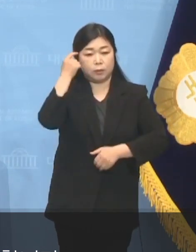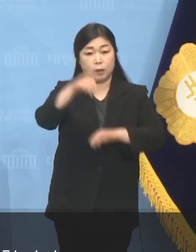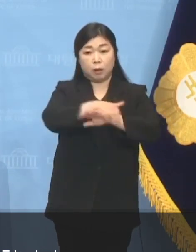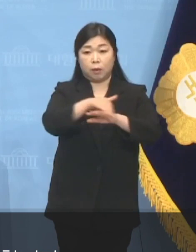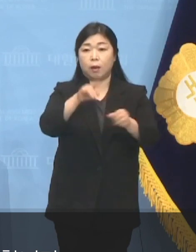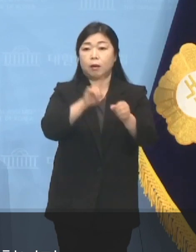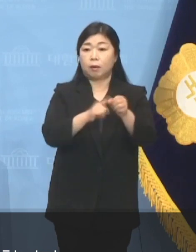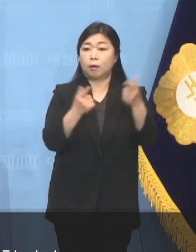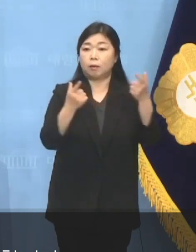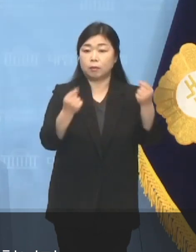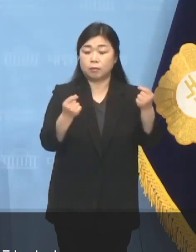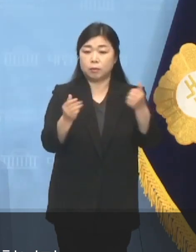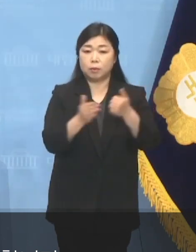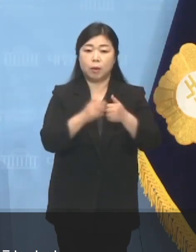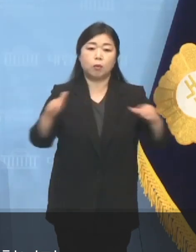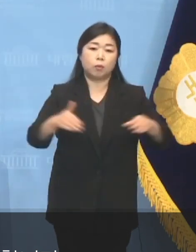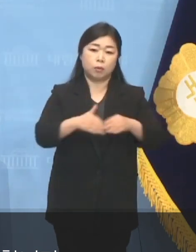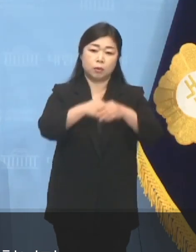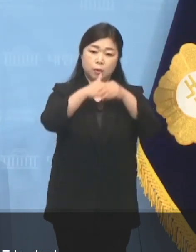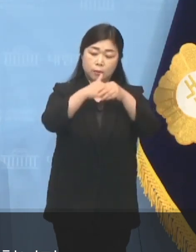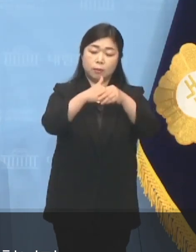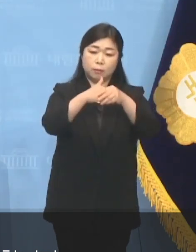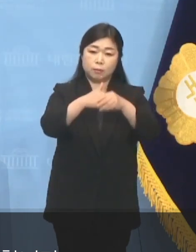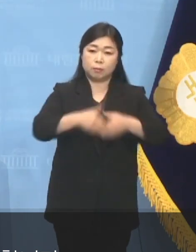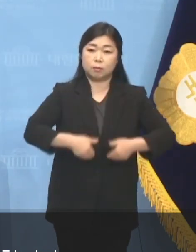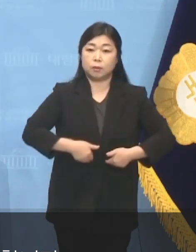손을 잡아야 합니다.